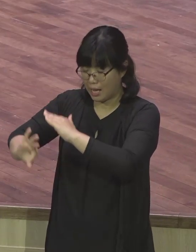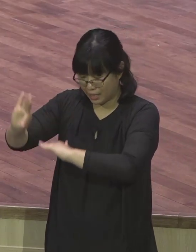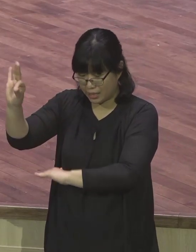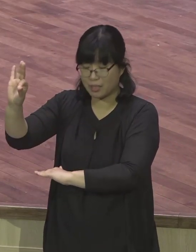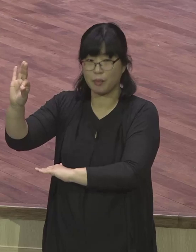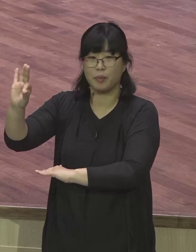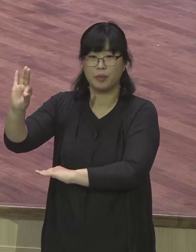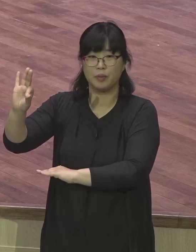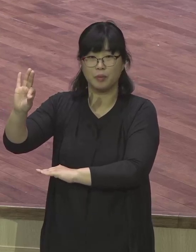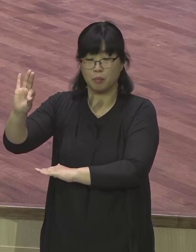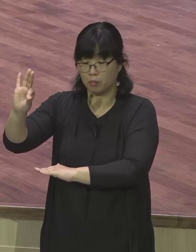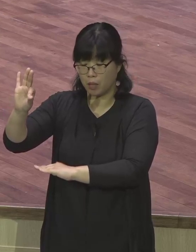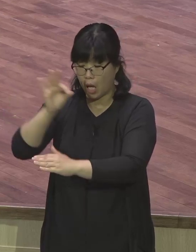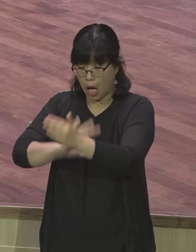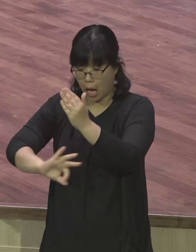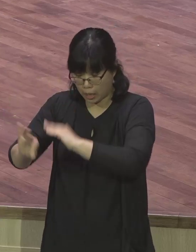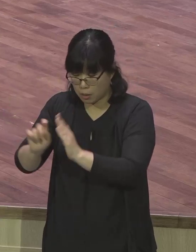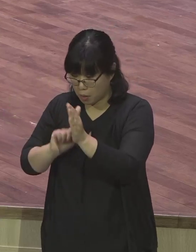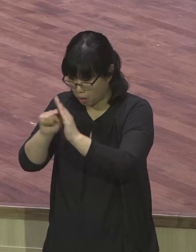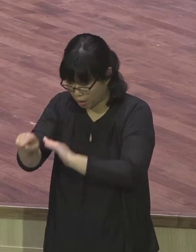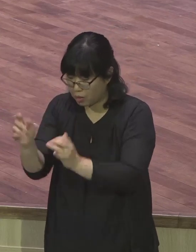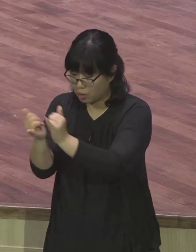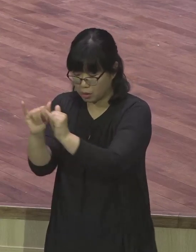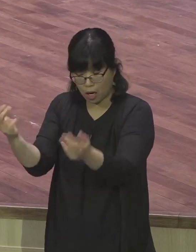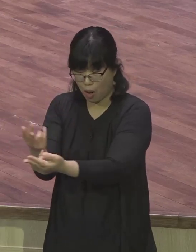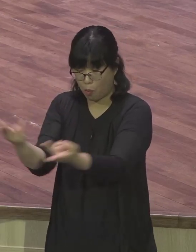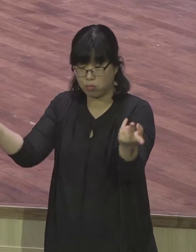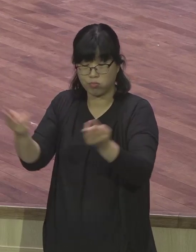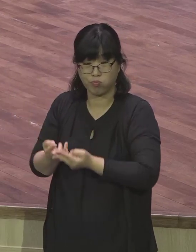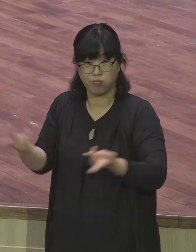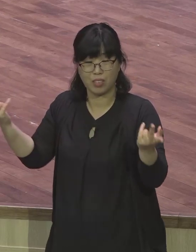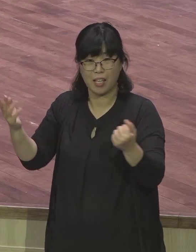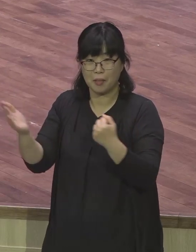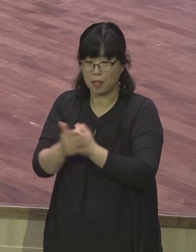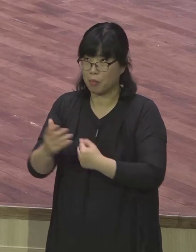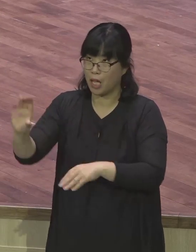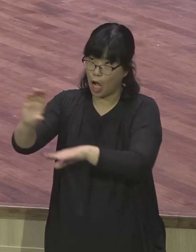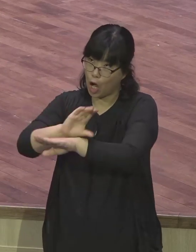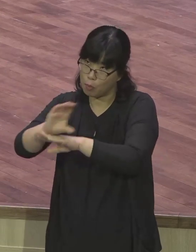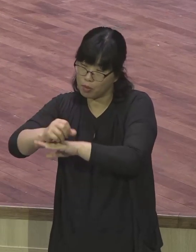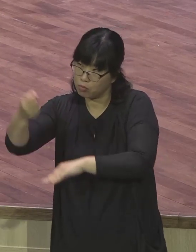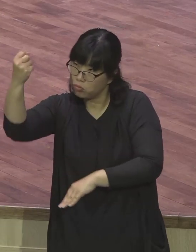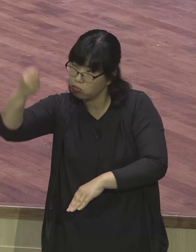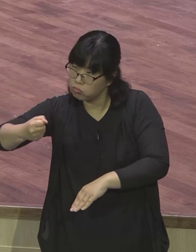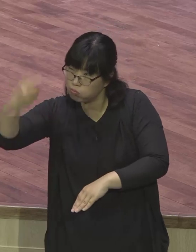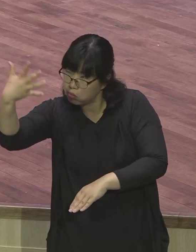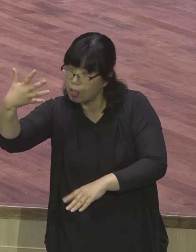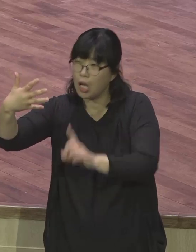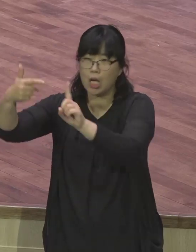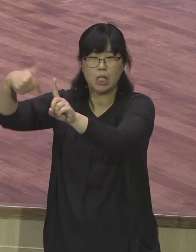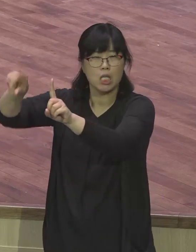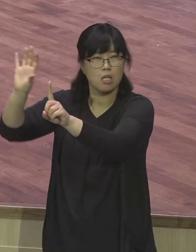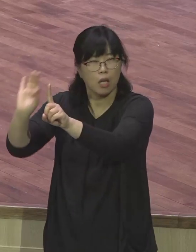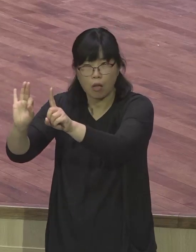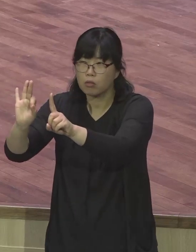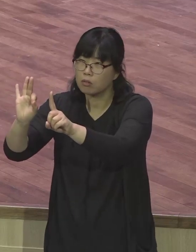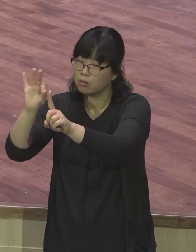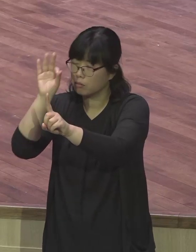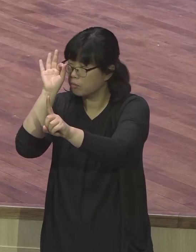사람이 아무도 없어가지고 거기서 말씀을 1강 말씀을 듣는데 저에게는 그 시간이 정말로 복음과